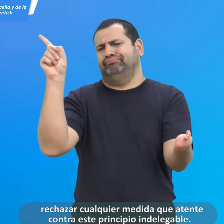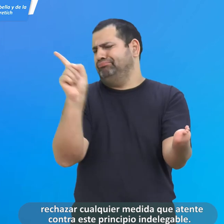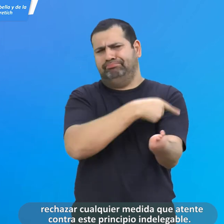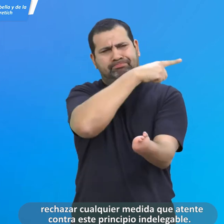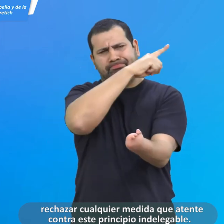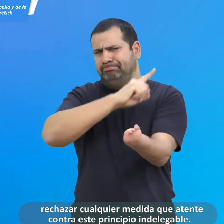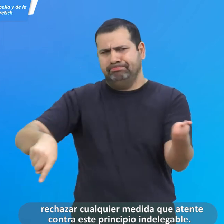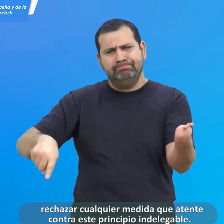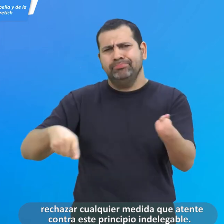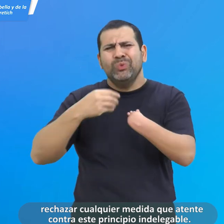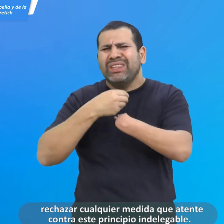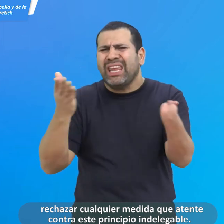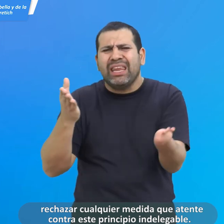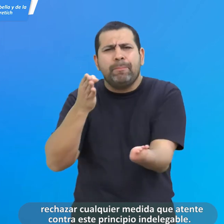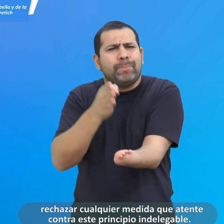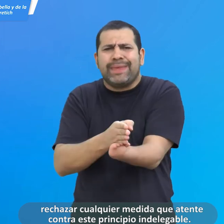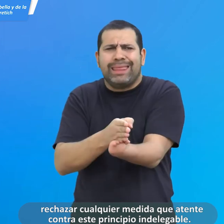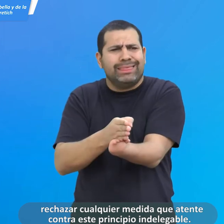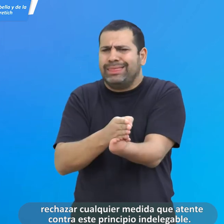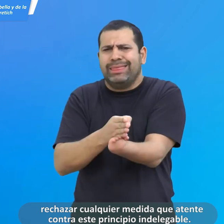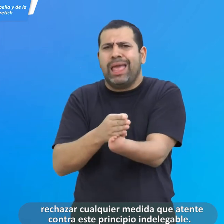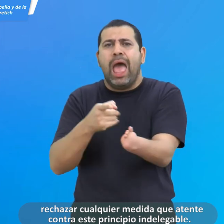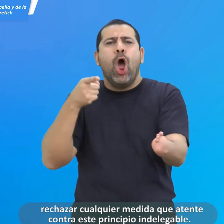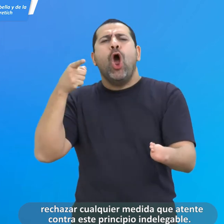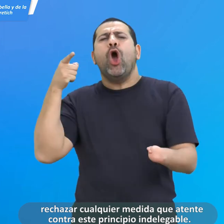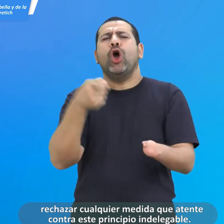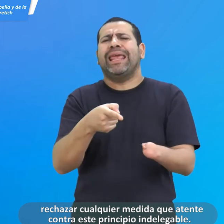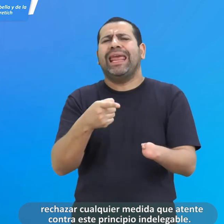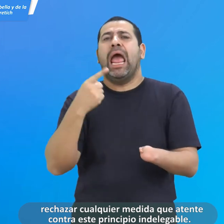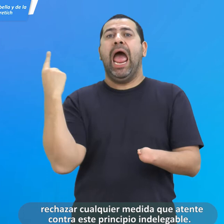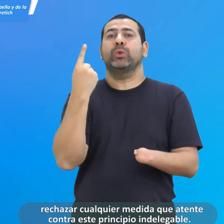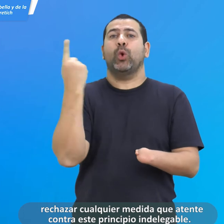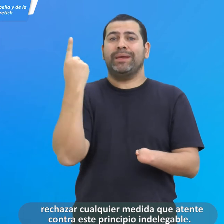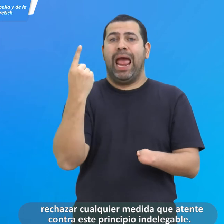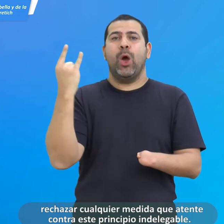medida que atente contra este principio indelegable.